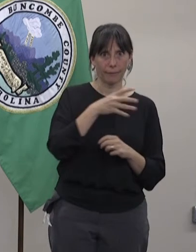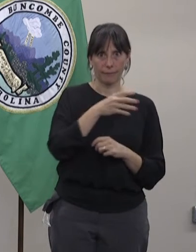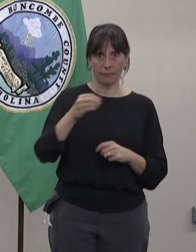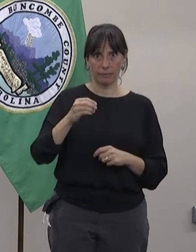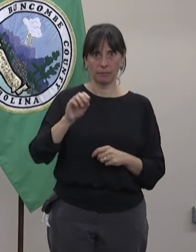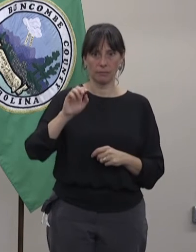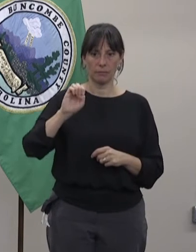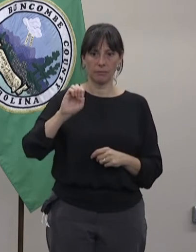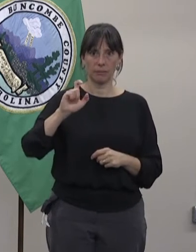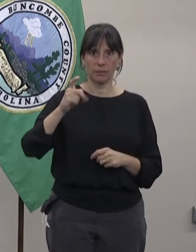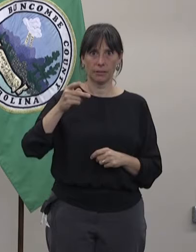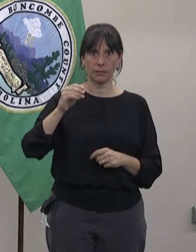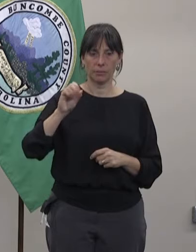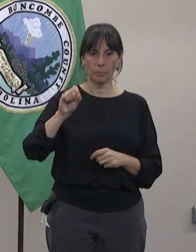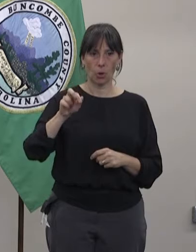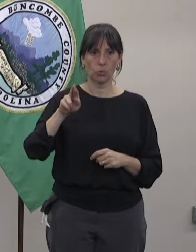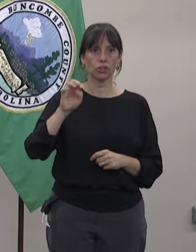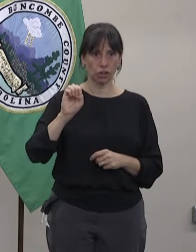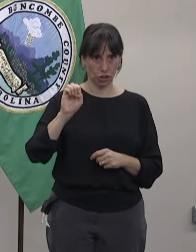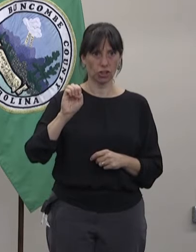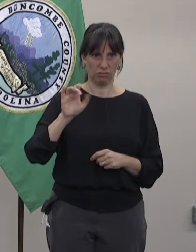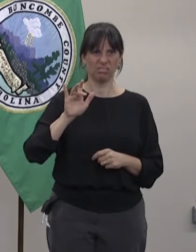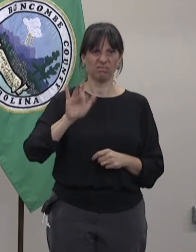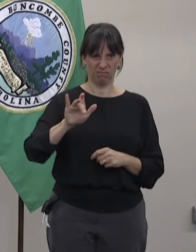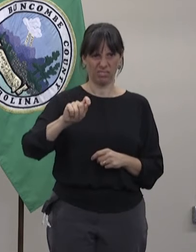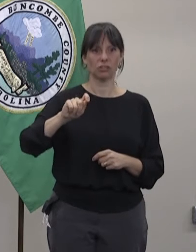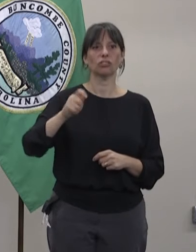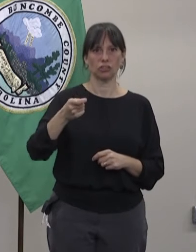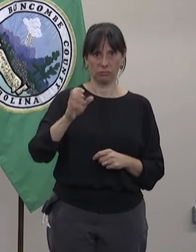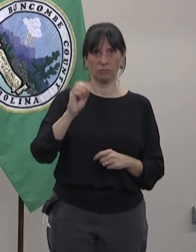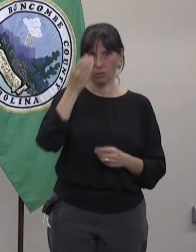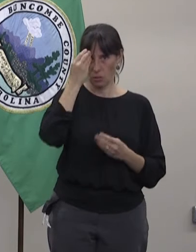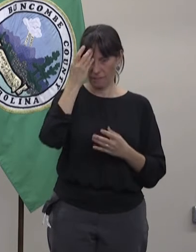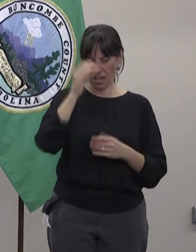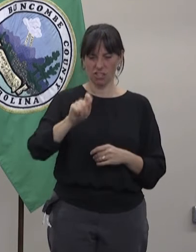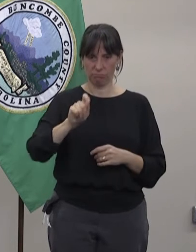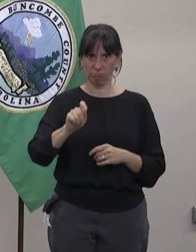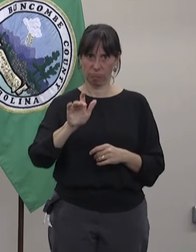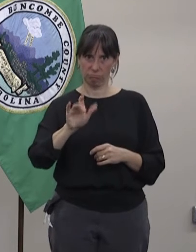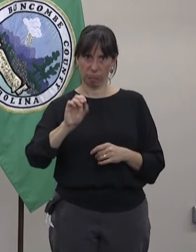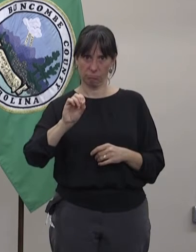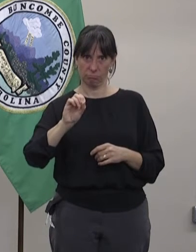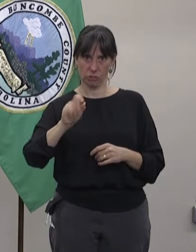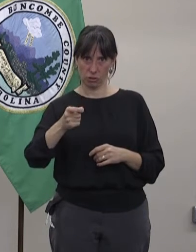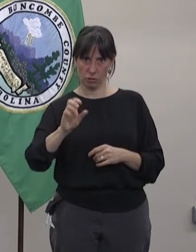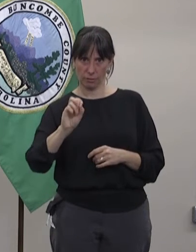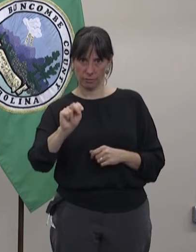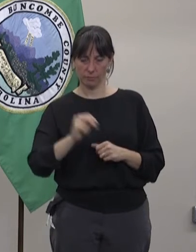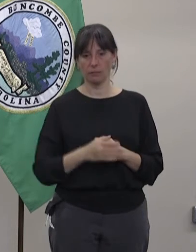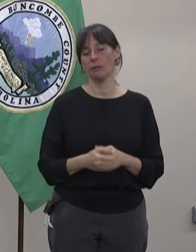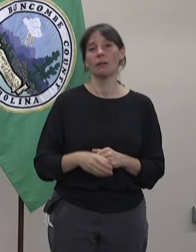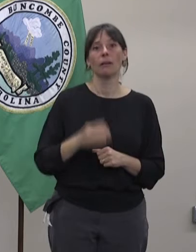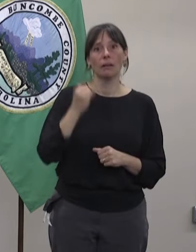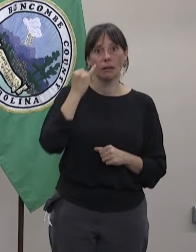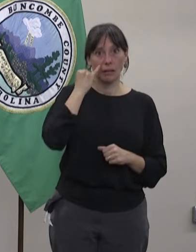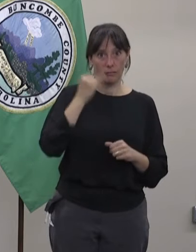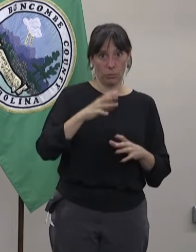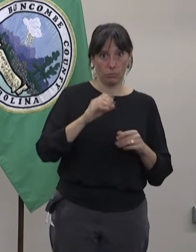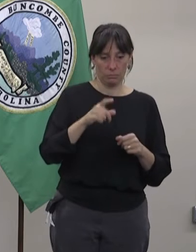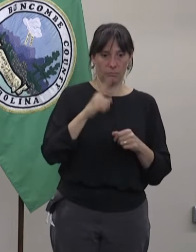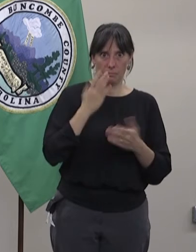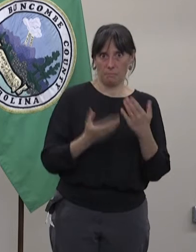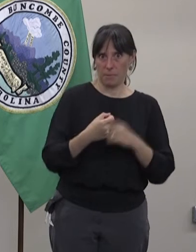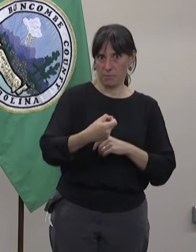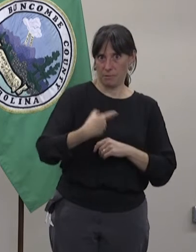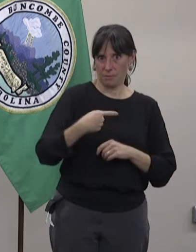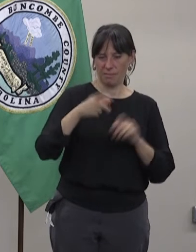-NC Export Notification. Y lo puedes ver en su aplicación de app, en el App Store o Google Play